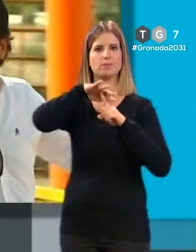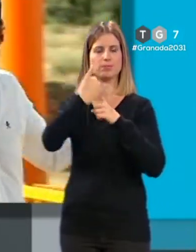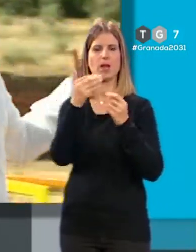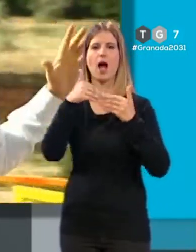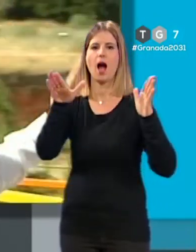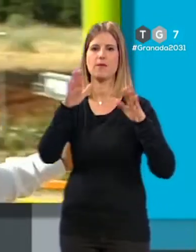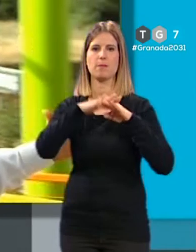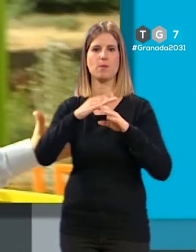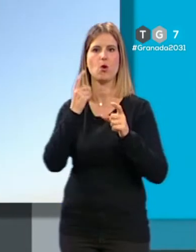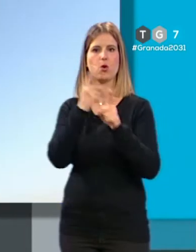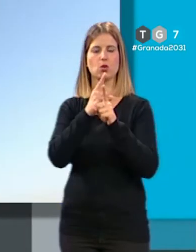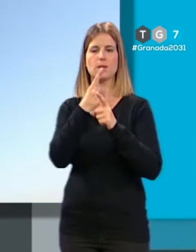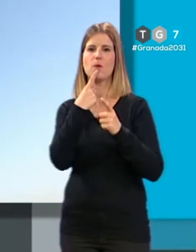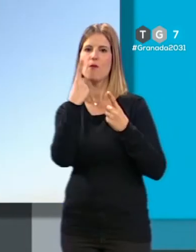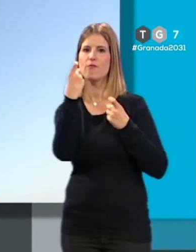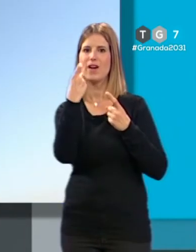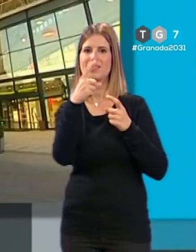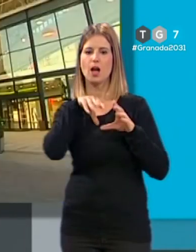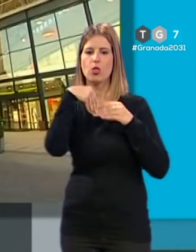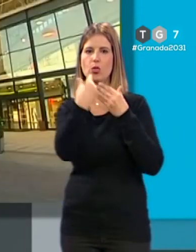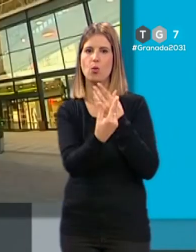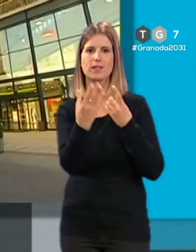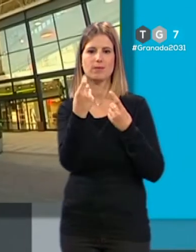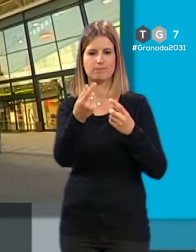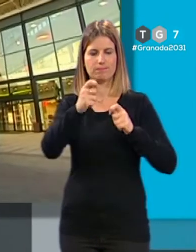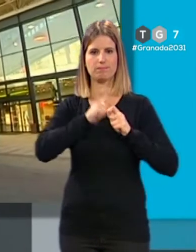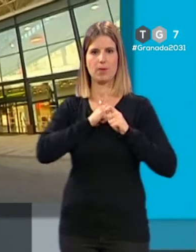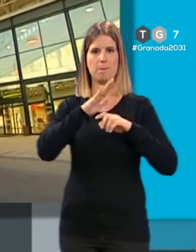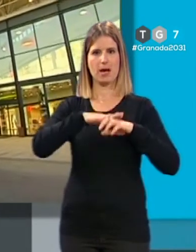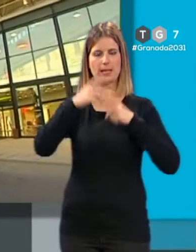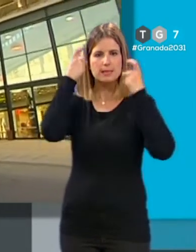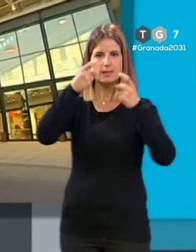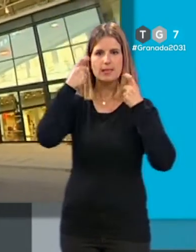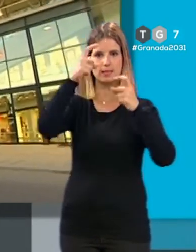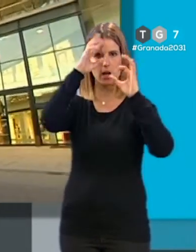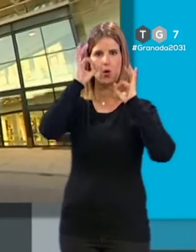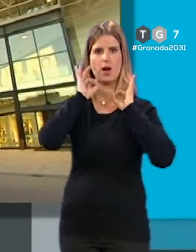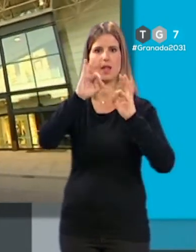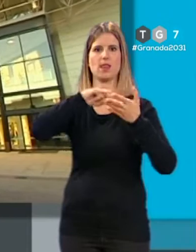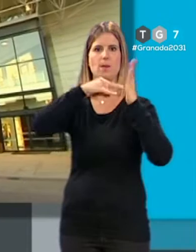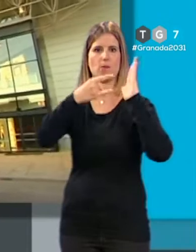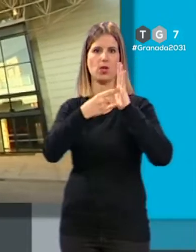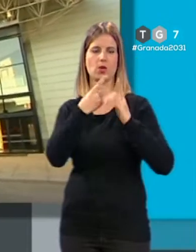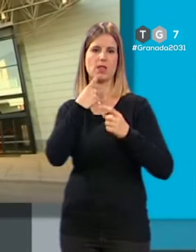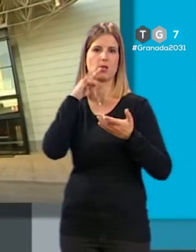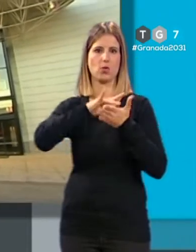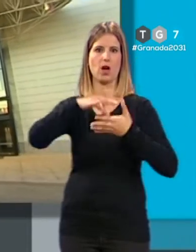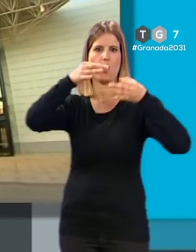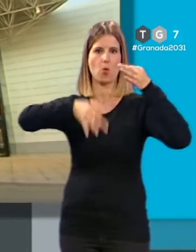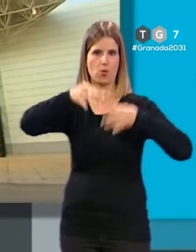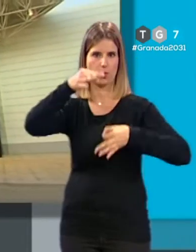disciplinario pues faltaban documentos y en aras de garantizar la coherencia del proyecto según ha afirmado en el juicio.